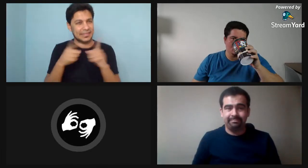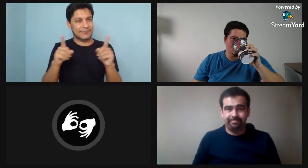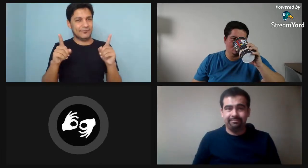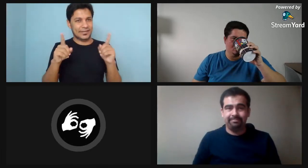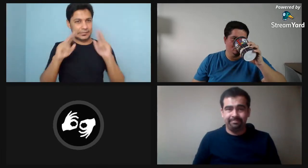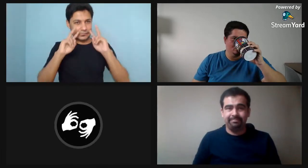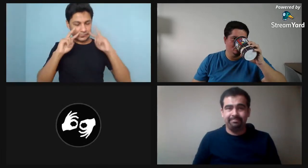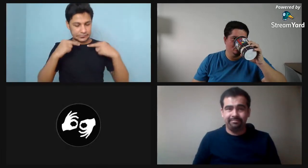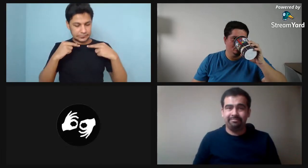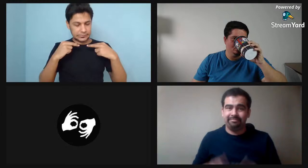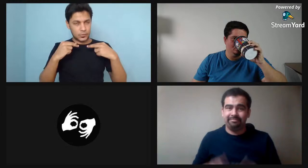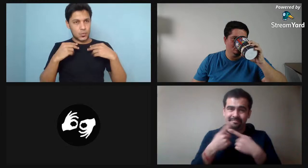sumiso.